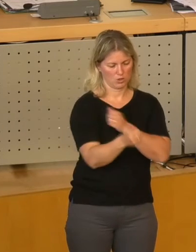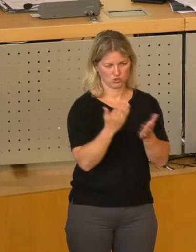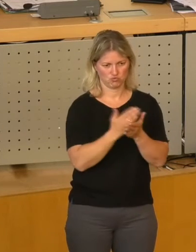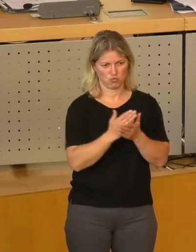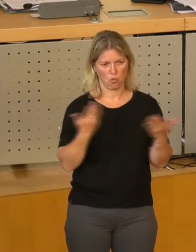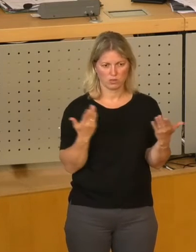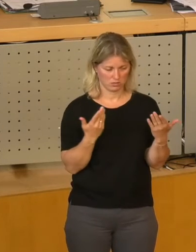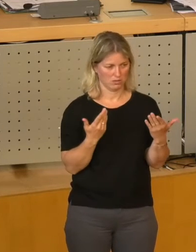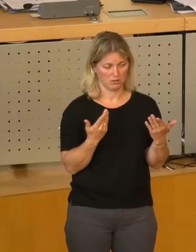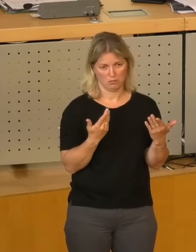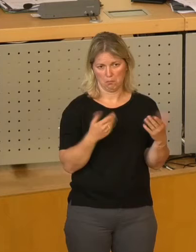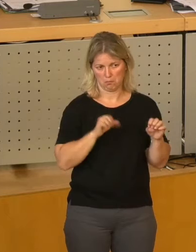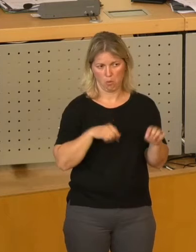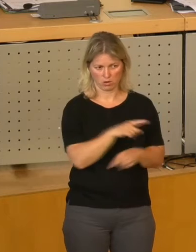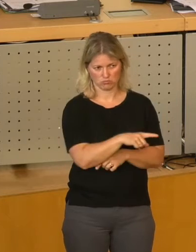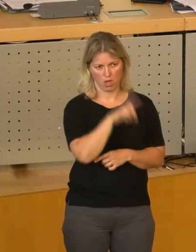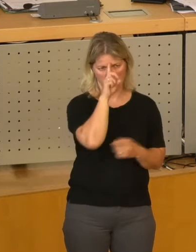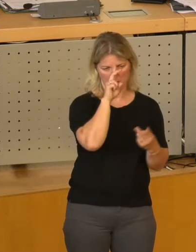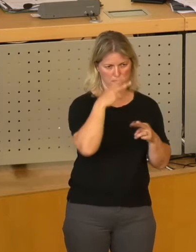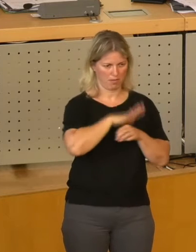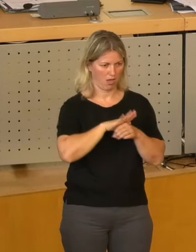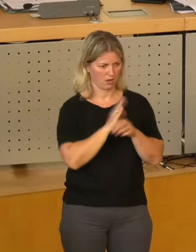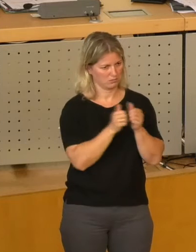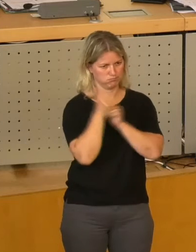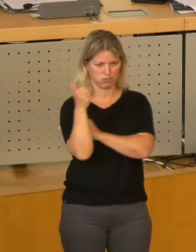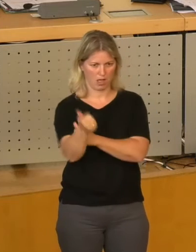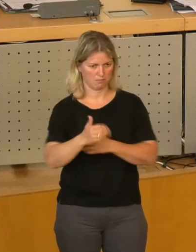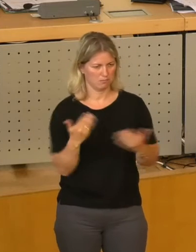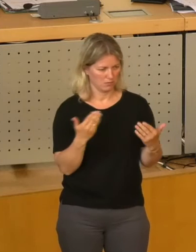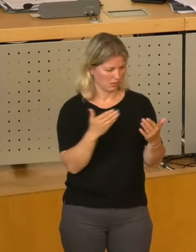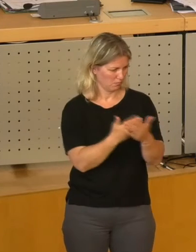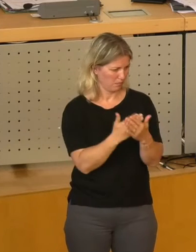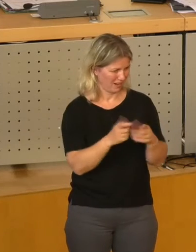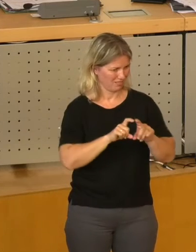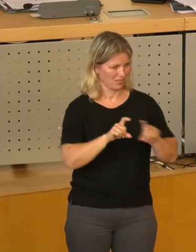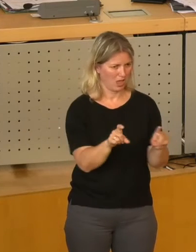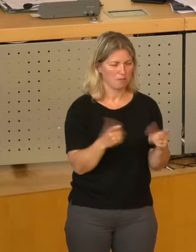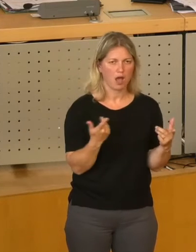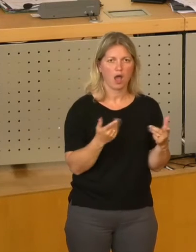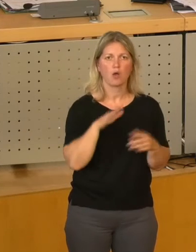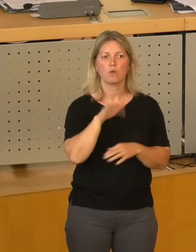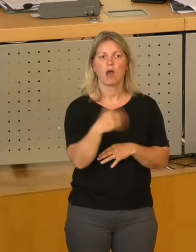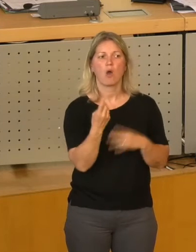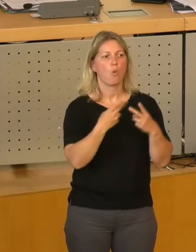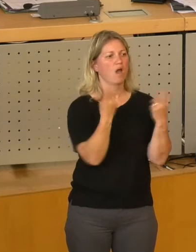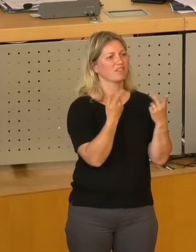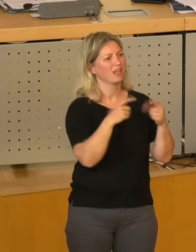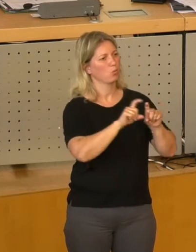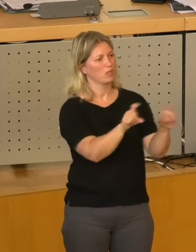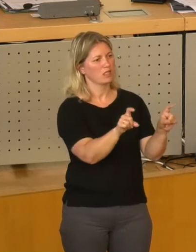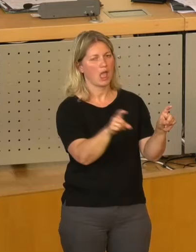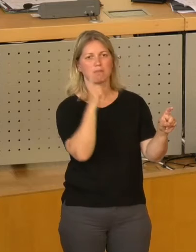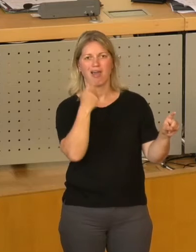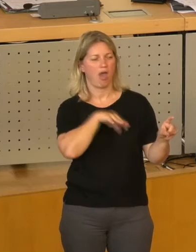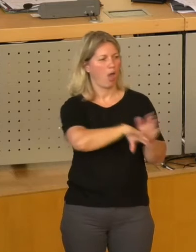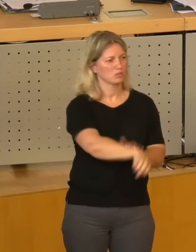ganz anderen Feldern, als Sie hier denken. Sie waren Ihrer Zeit ja vor allem voraus, wenn es um die Ausbeutung öffentlicher Unternehmen gegangen ist.